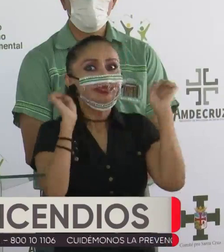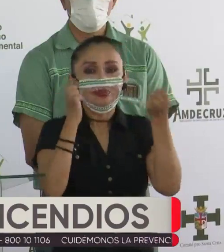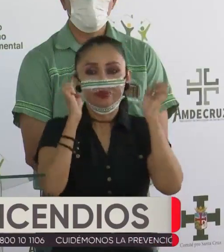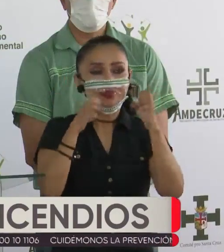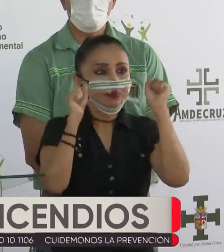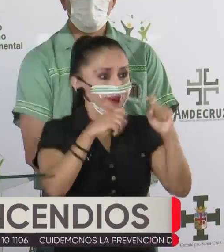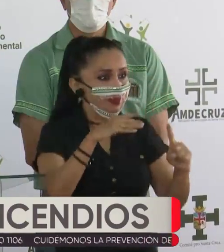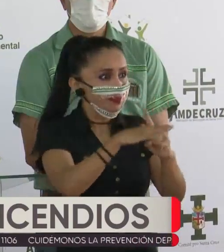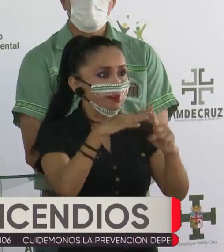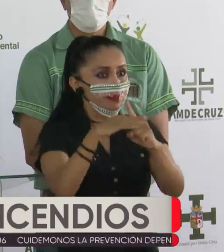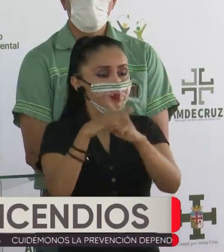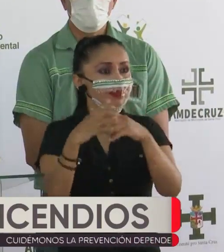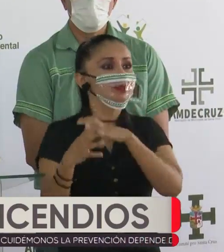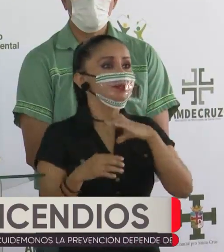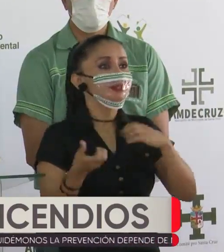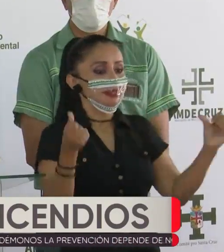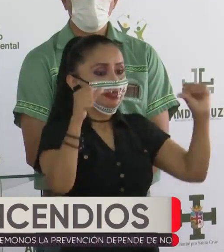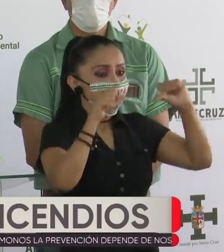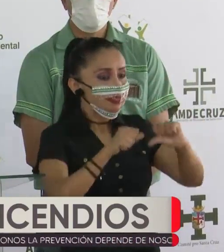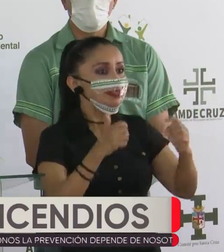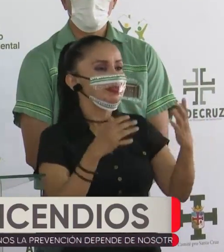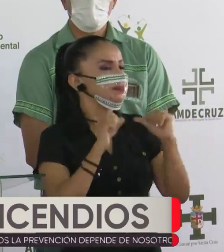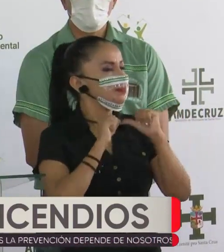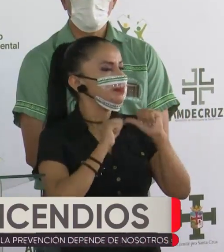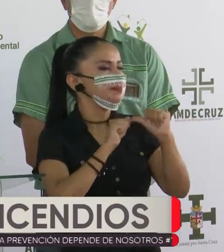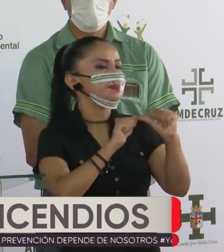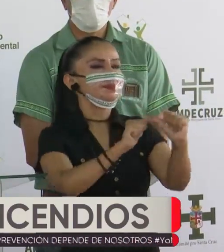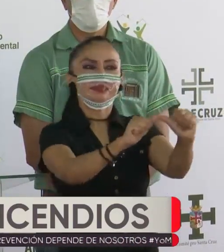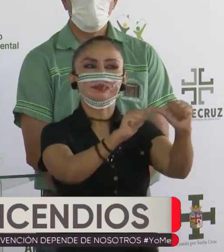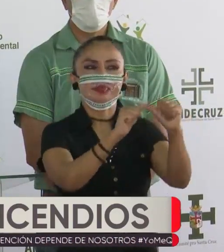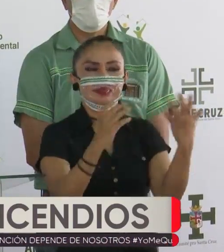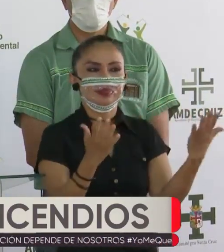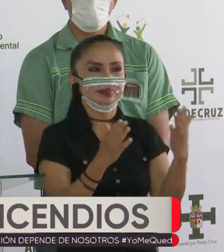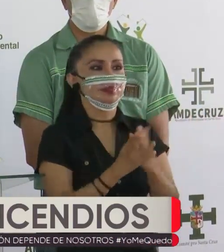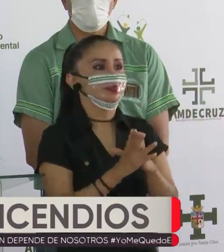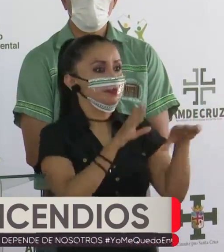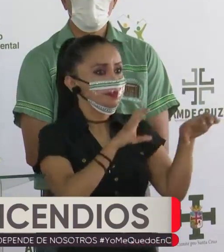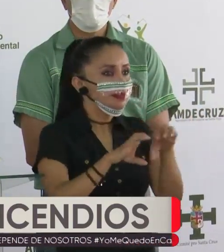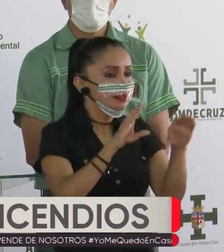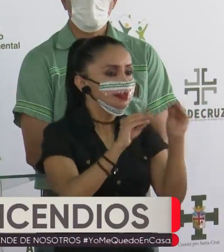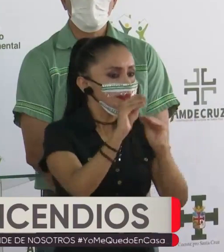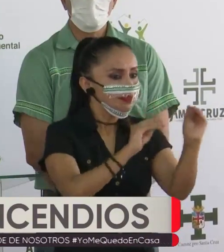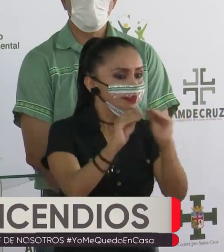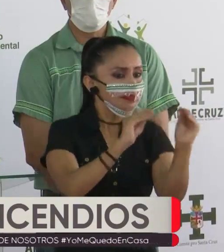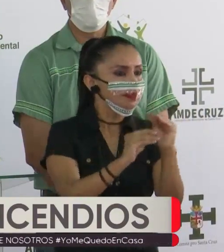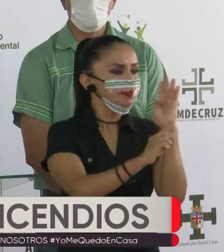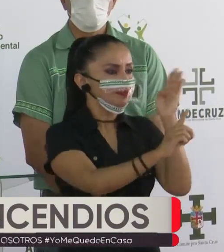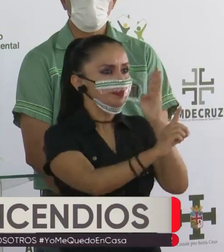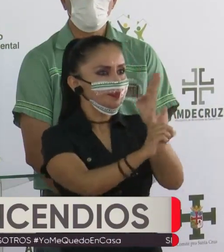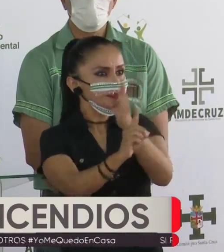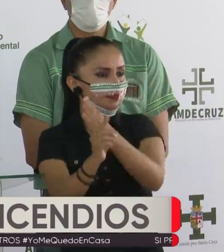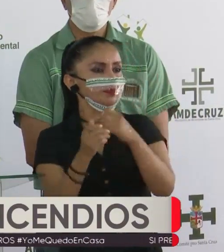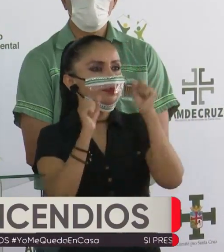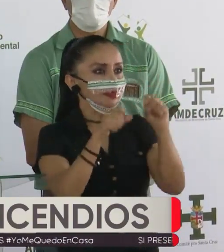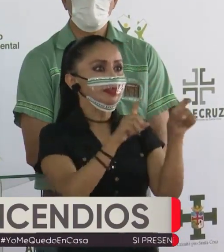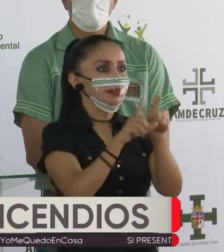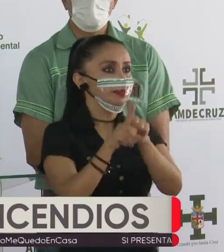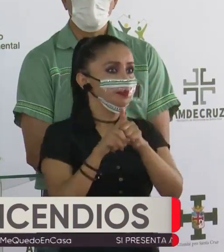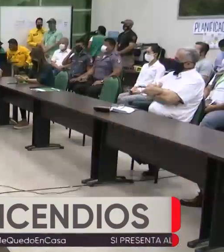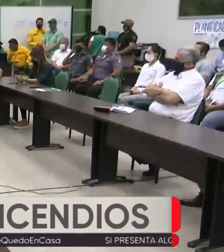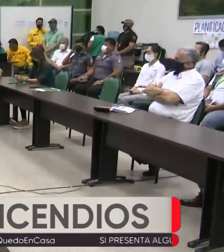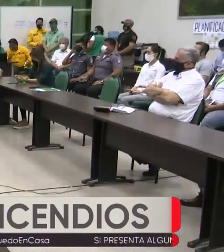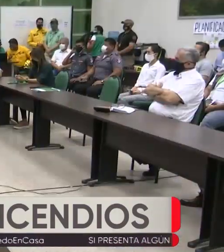que pueda haber, este Comité de Crisis va a ser permanente y va a actuar. Va a actuar de manera que pueda también